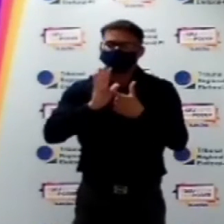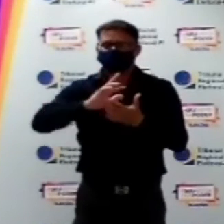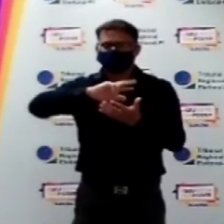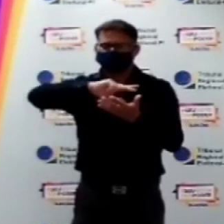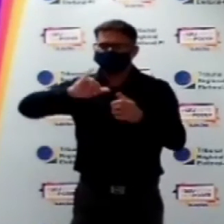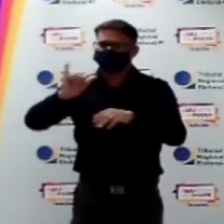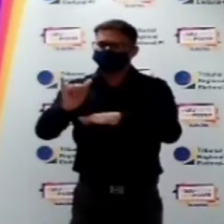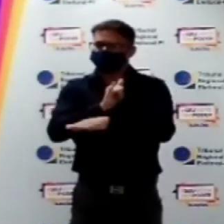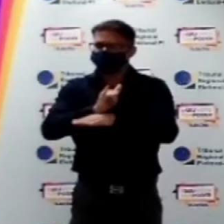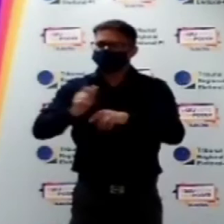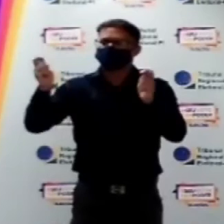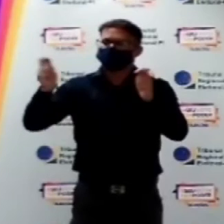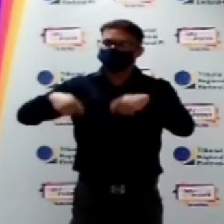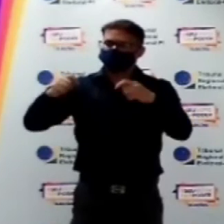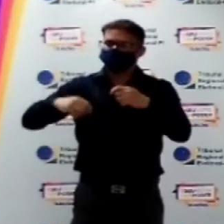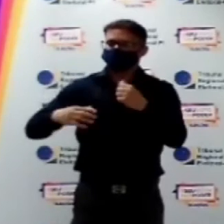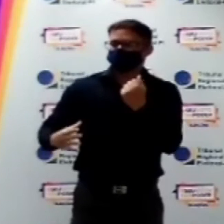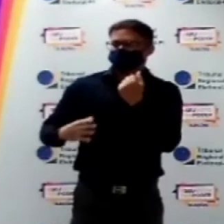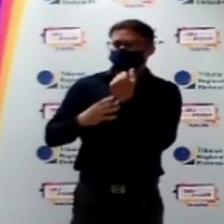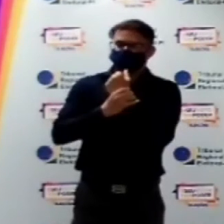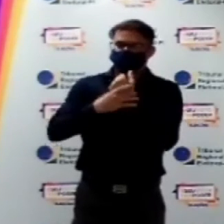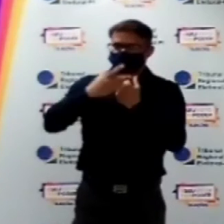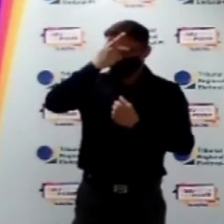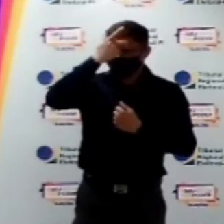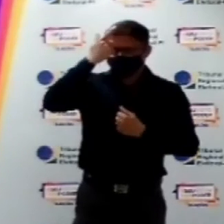permanecem resguardados os parâmetros de segurança da urna eletrônica.